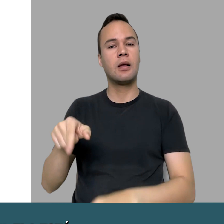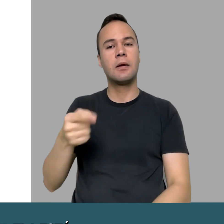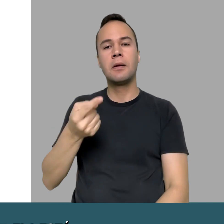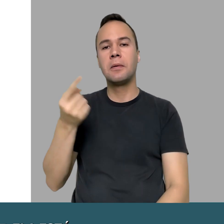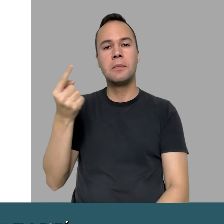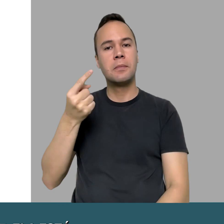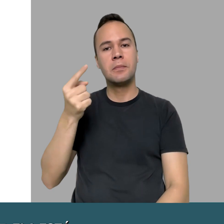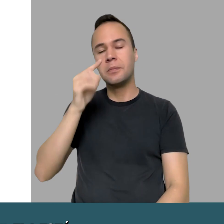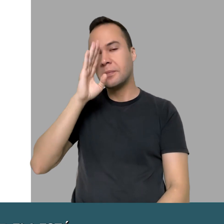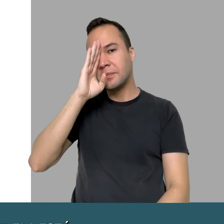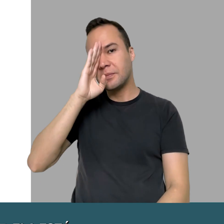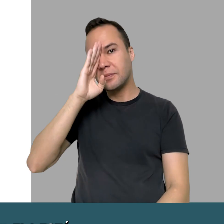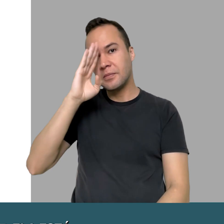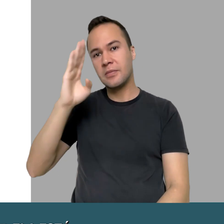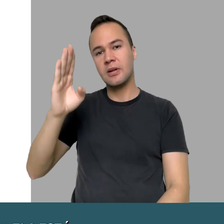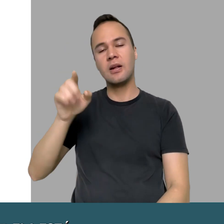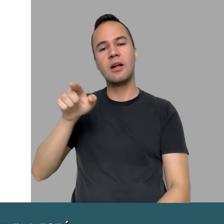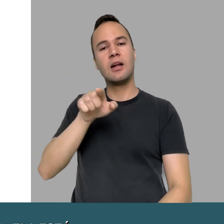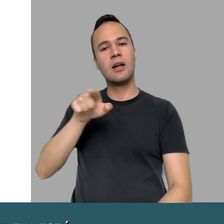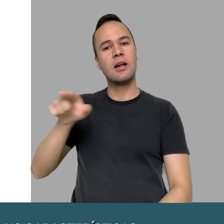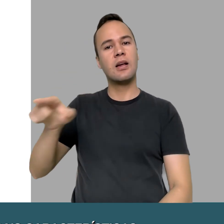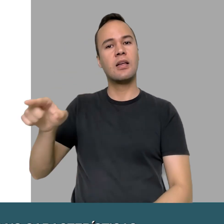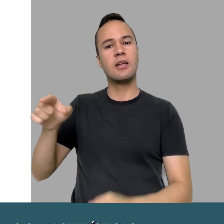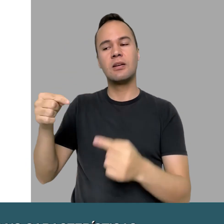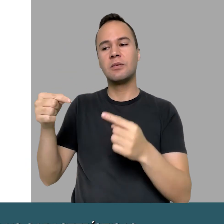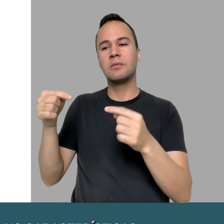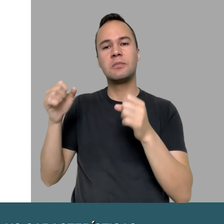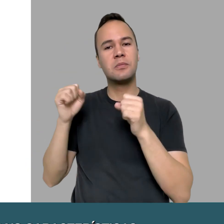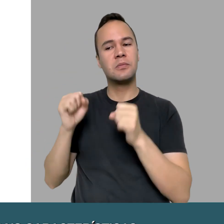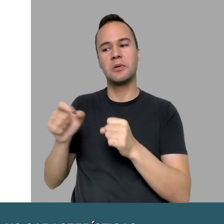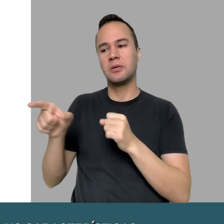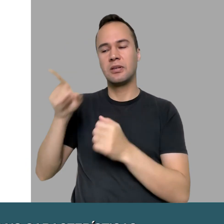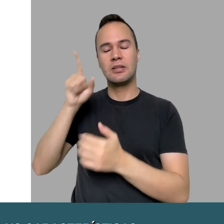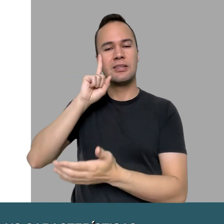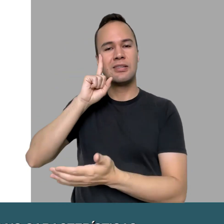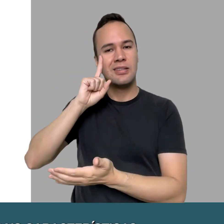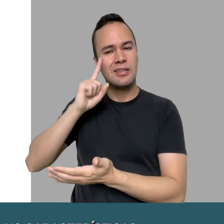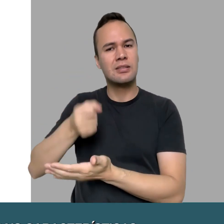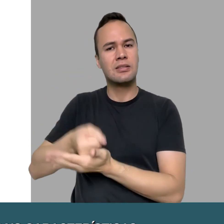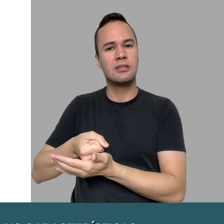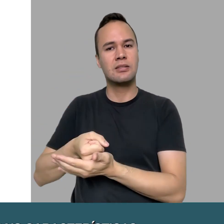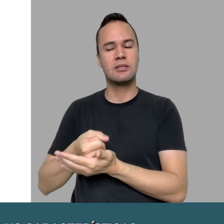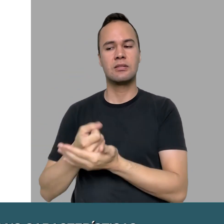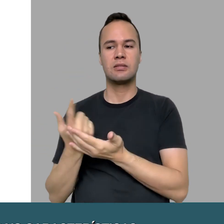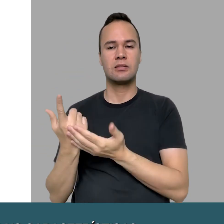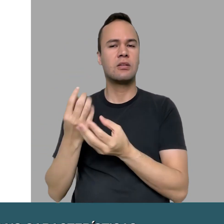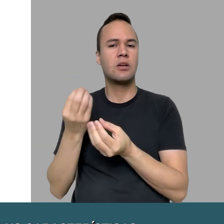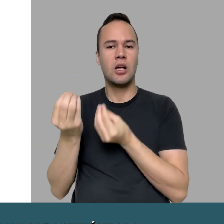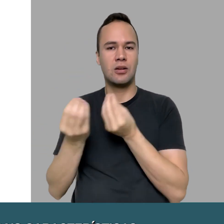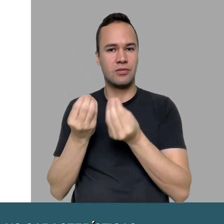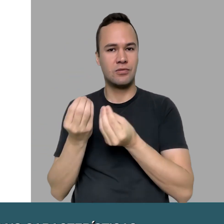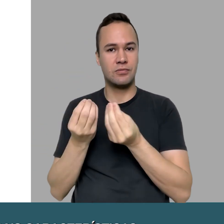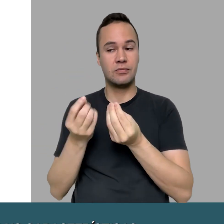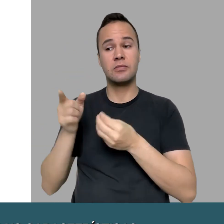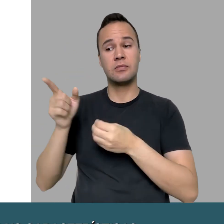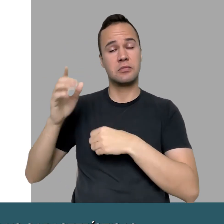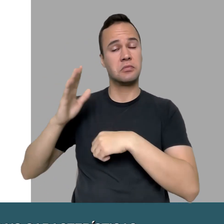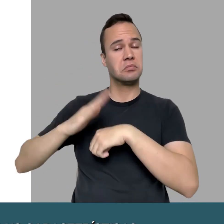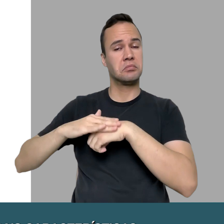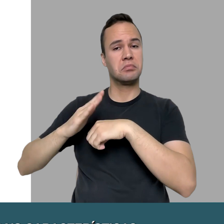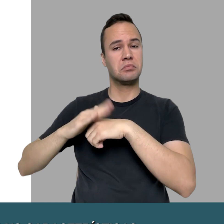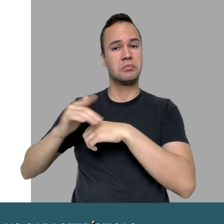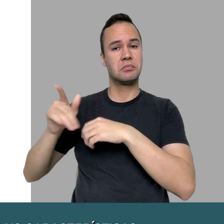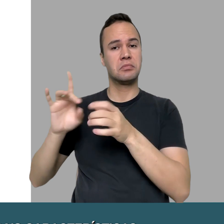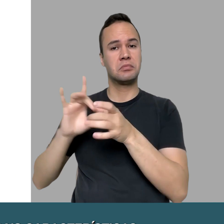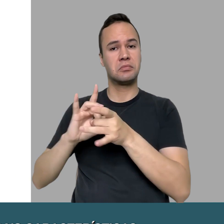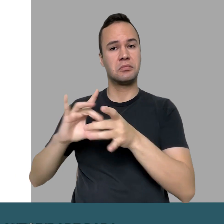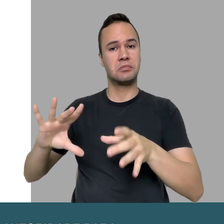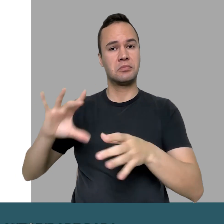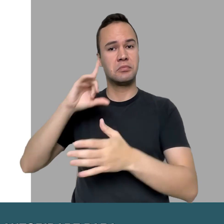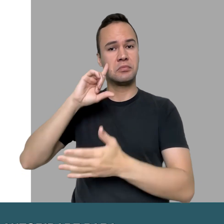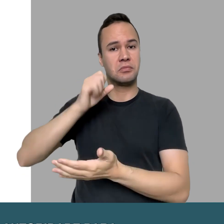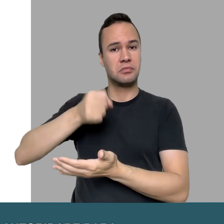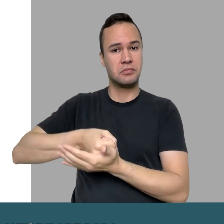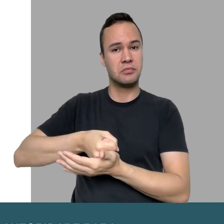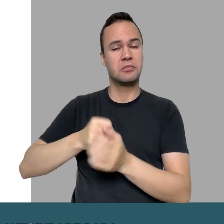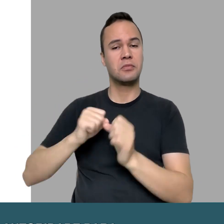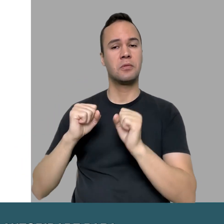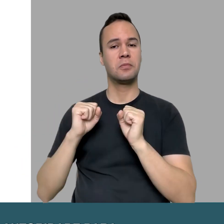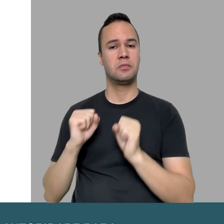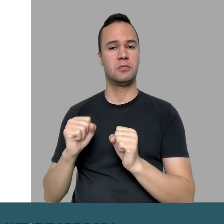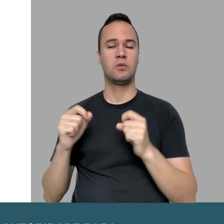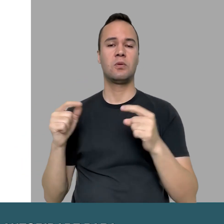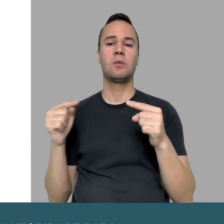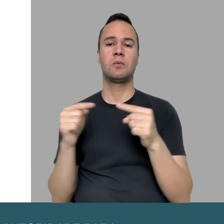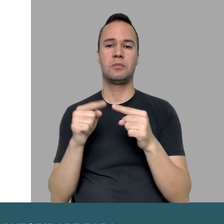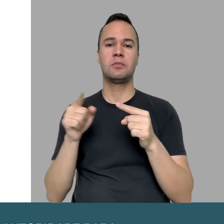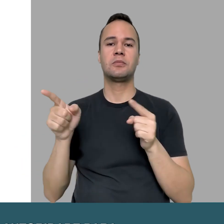vinculada à SMPED. Uma de suas principais características é o seu caráter deliberativo, ou seja,